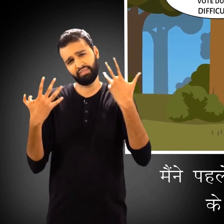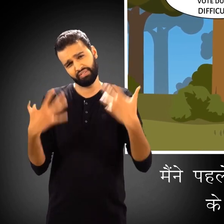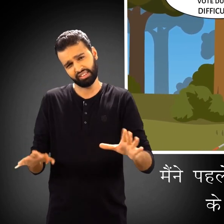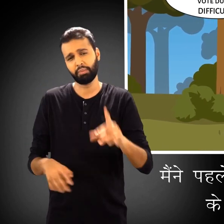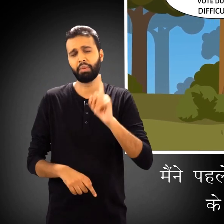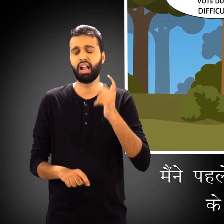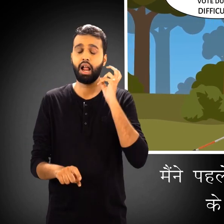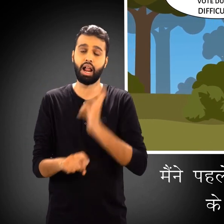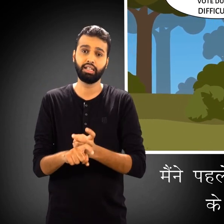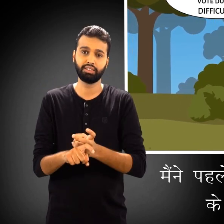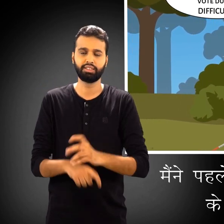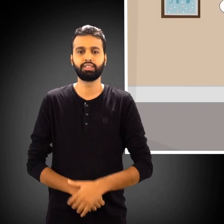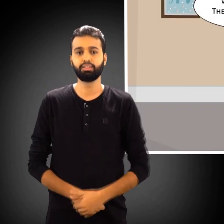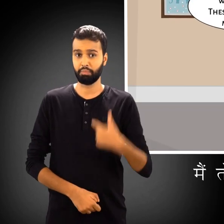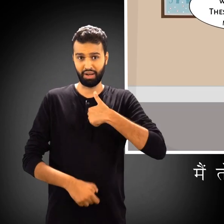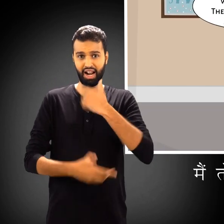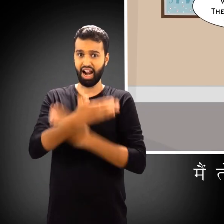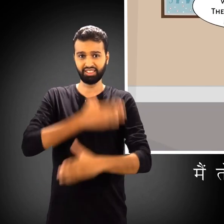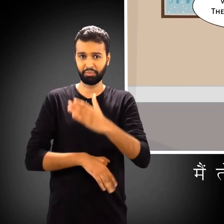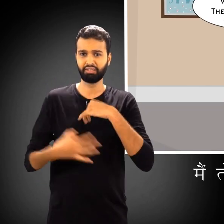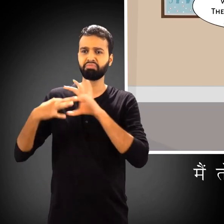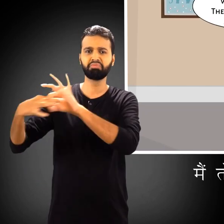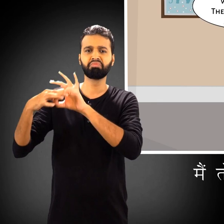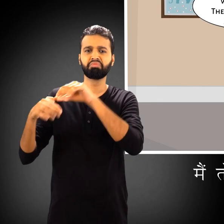कोशिश की मगर बाधाओ की कारण वोट न डाल सका